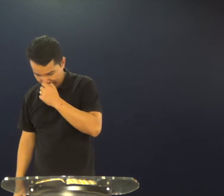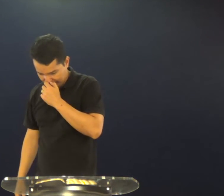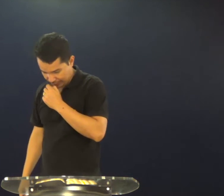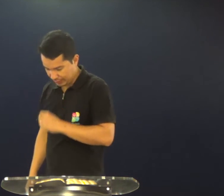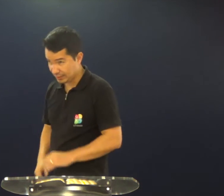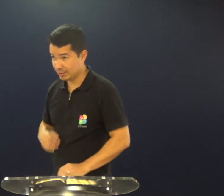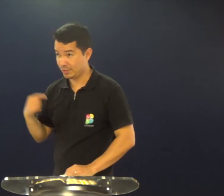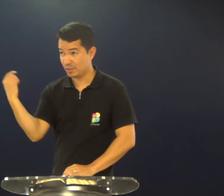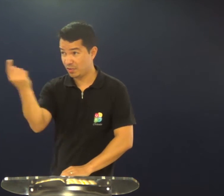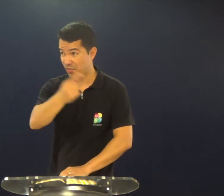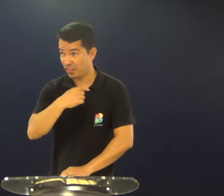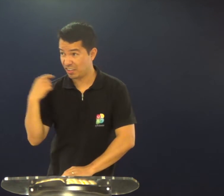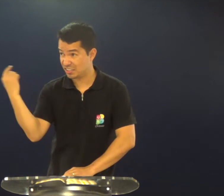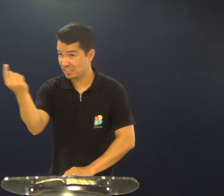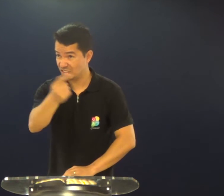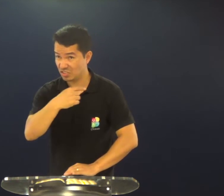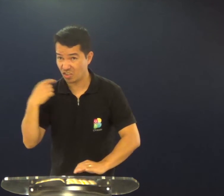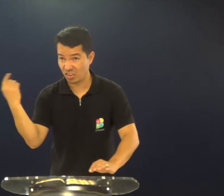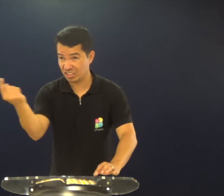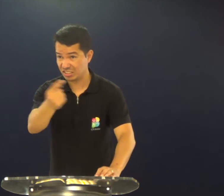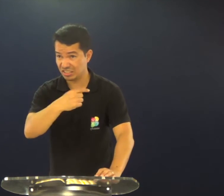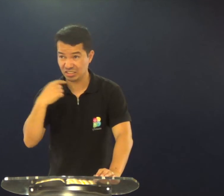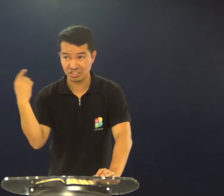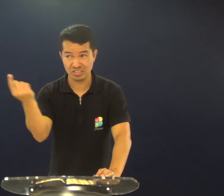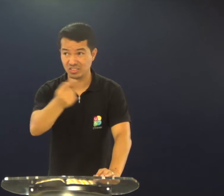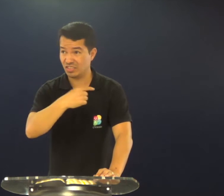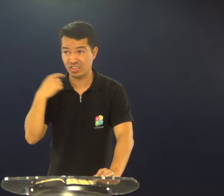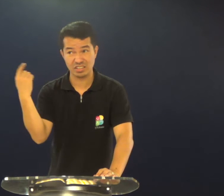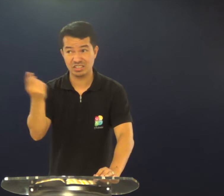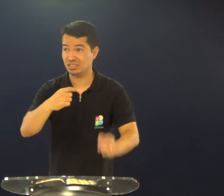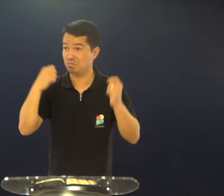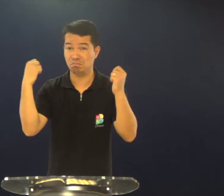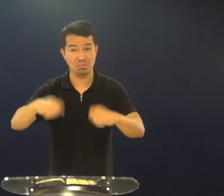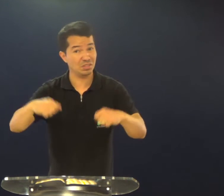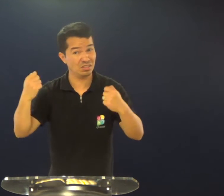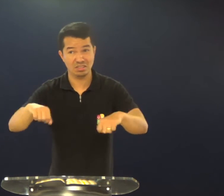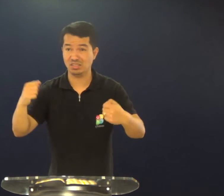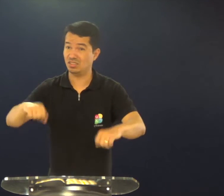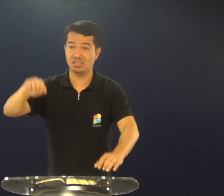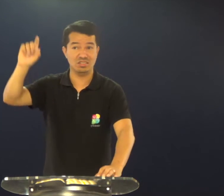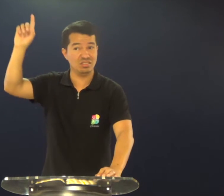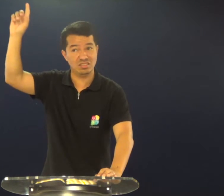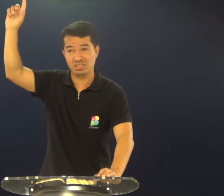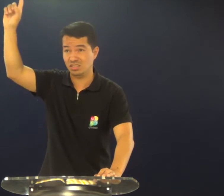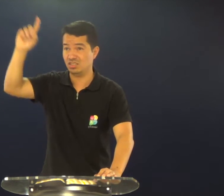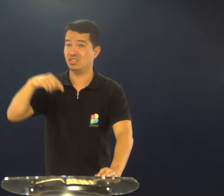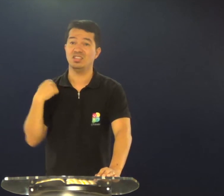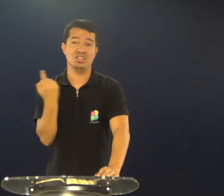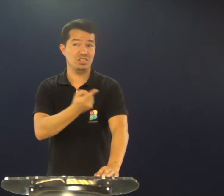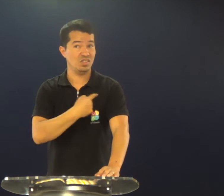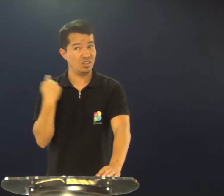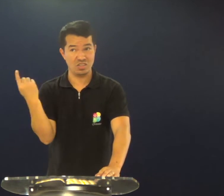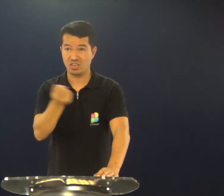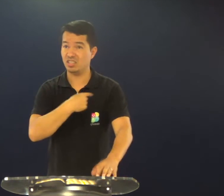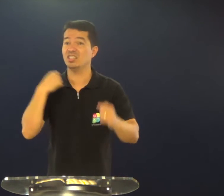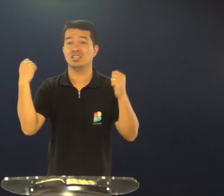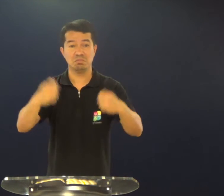de você, se você vive assim, nós, precisamos, sabe do que? De Deus,